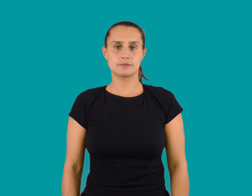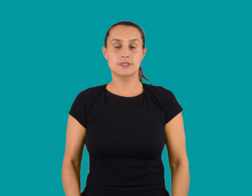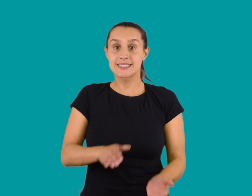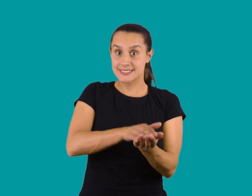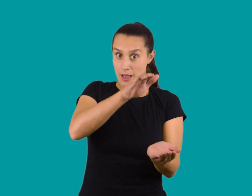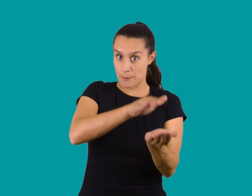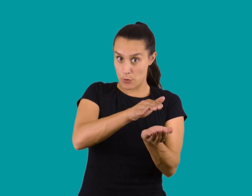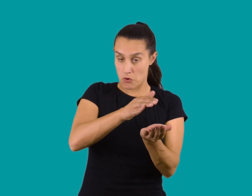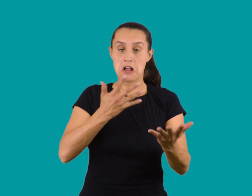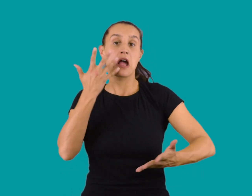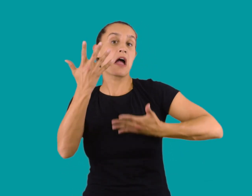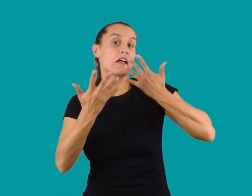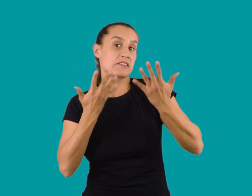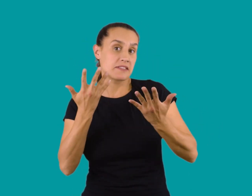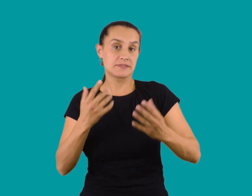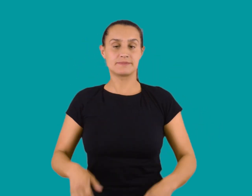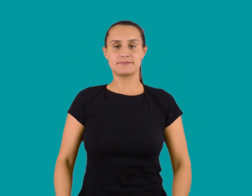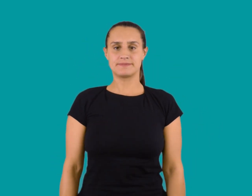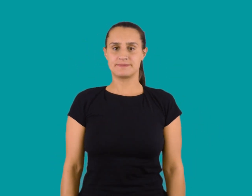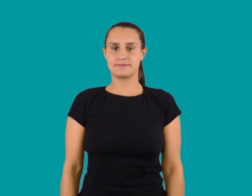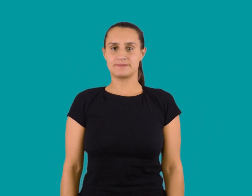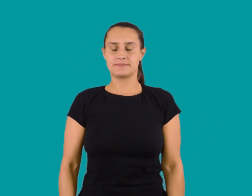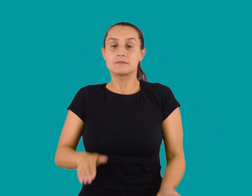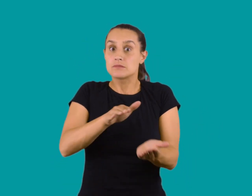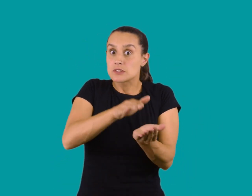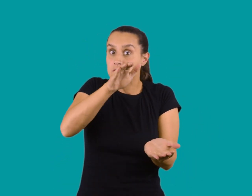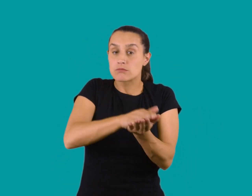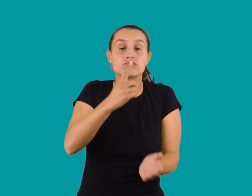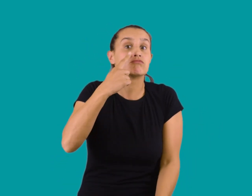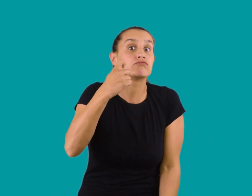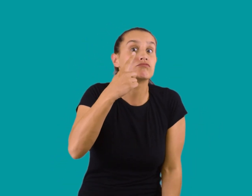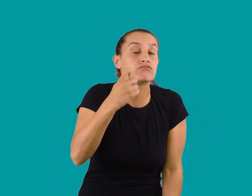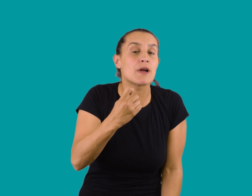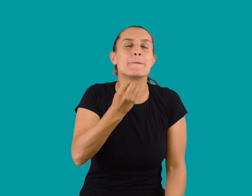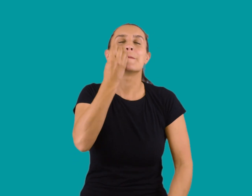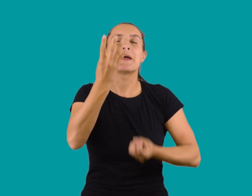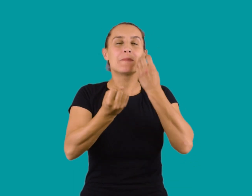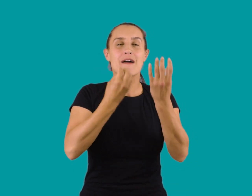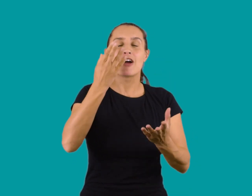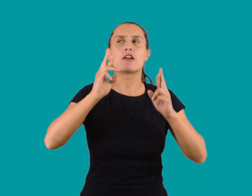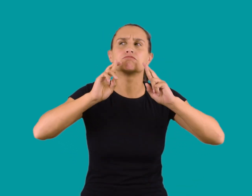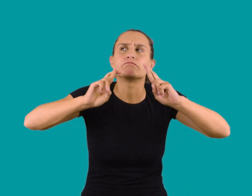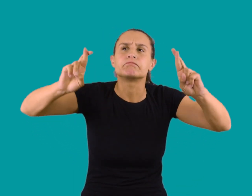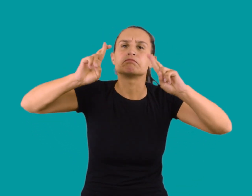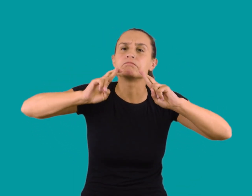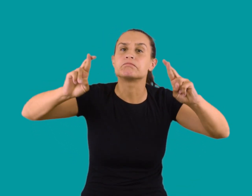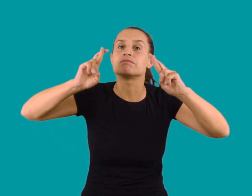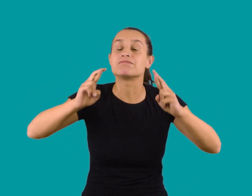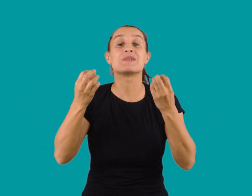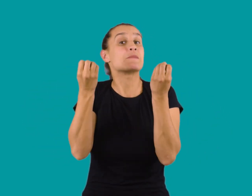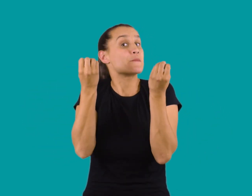Los sapos cantan. Los sapos machos cantan en primavera, que es la